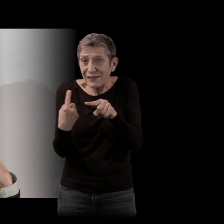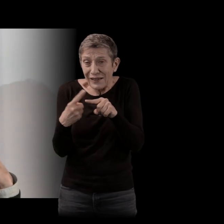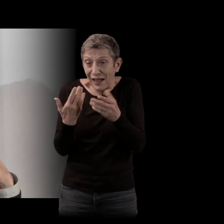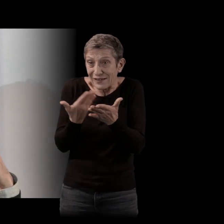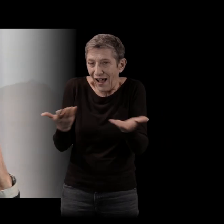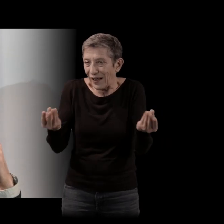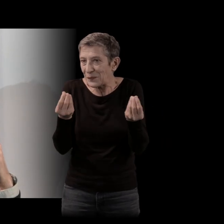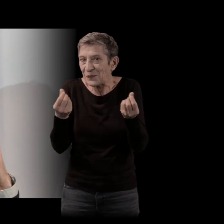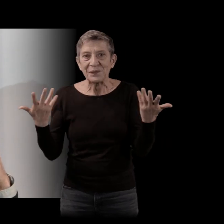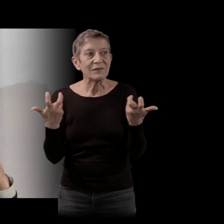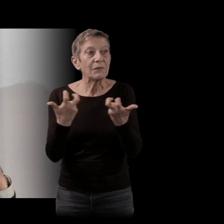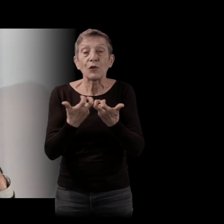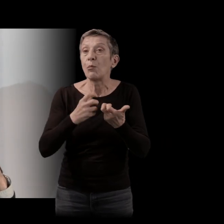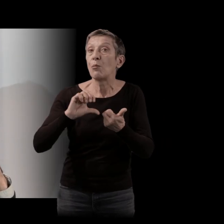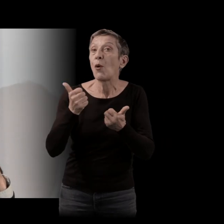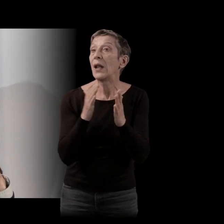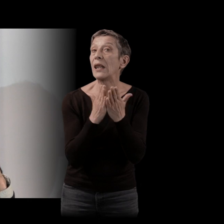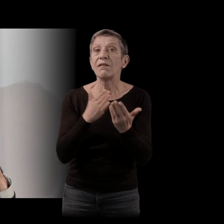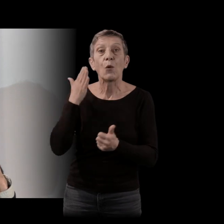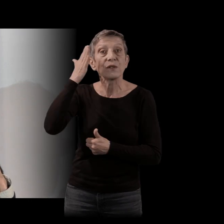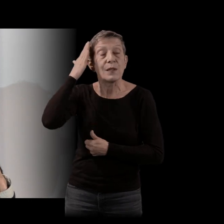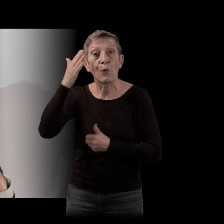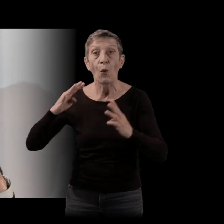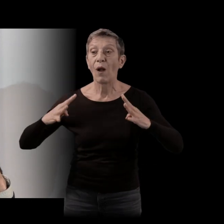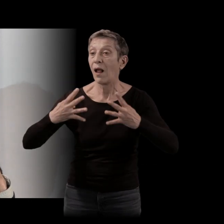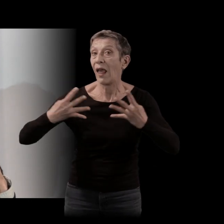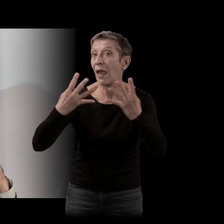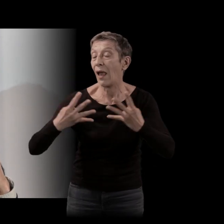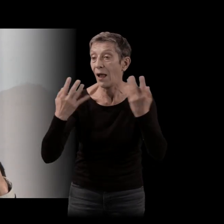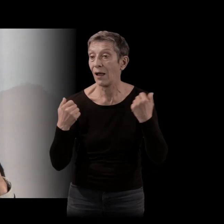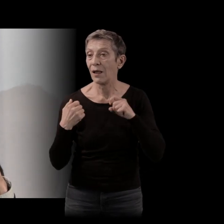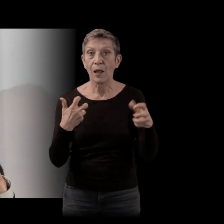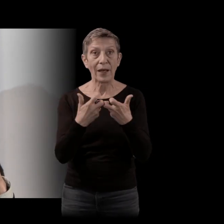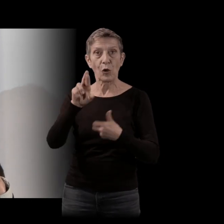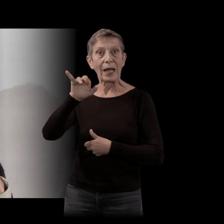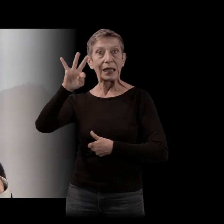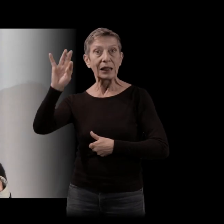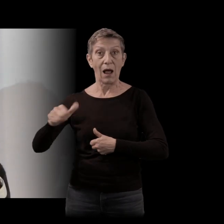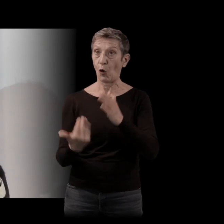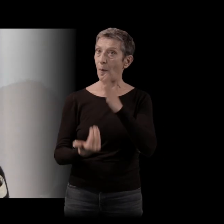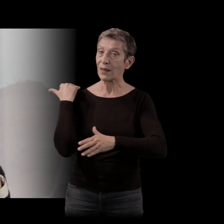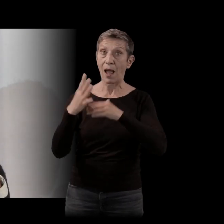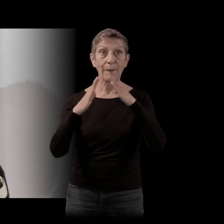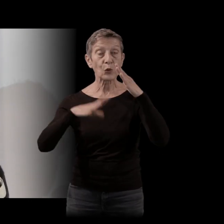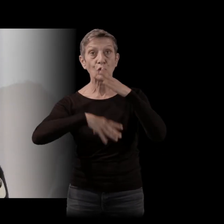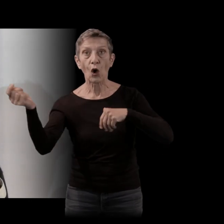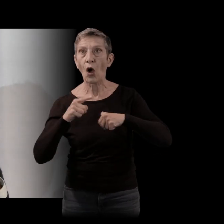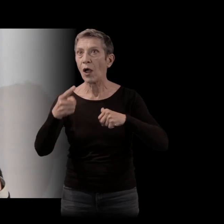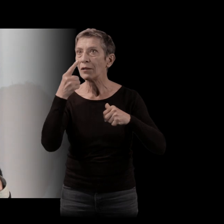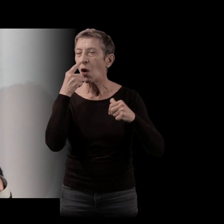dès Aux animaux la guerre, il y avait ça, y avait des... Qu'est-ce que c'était pour Rita ? Elle sort de sa maison le matin et elle sent le froid de février qui lui pique